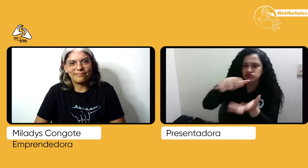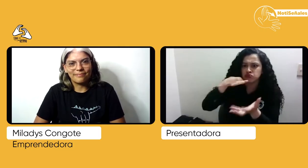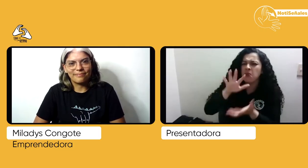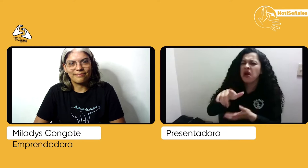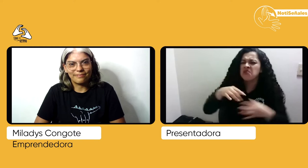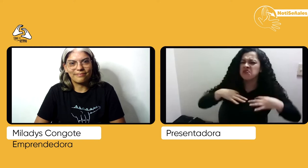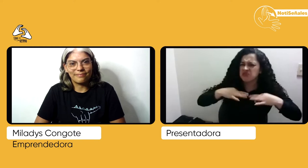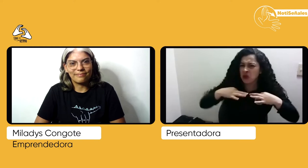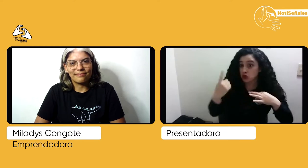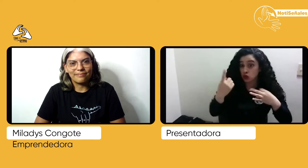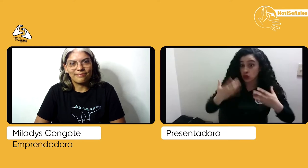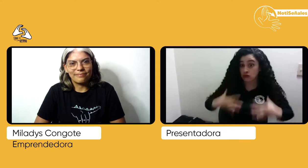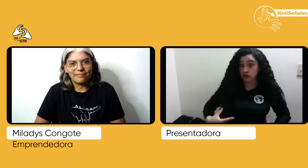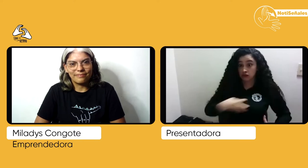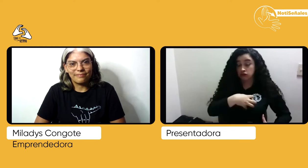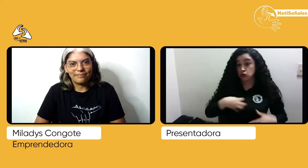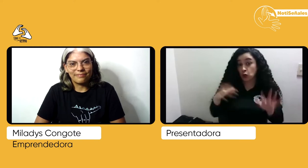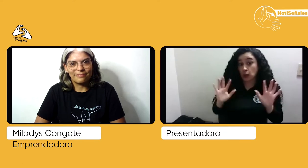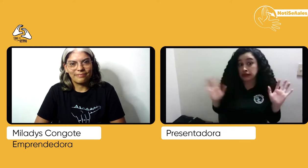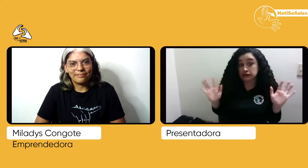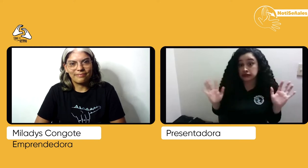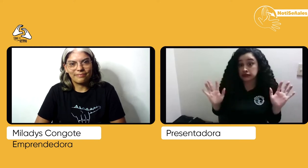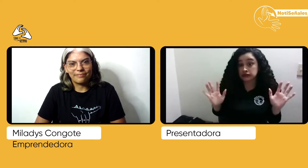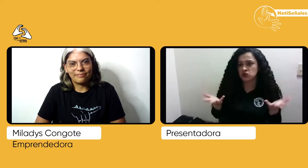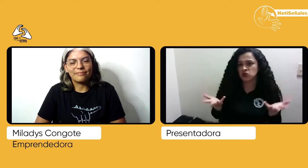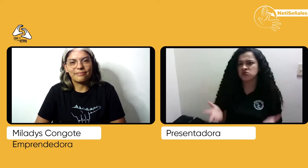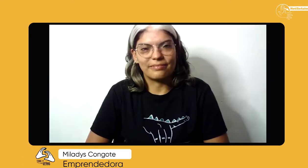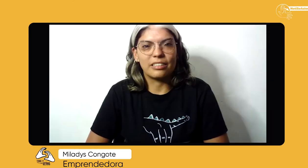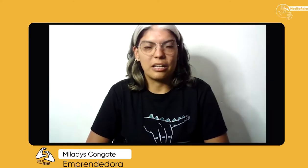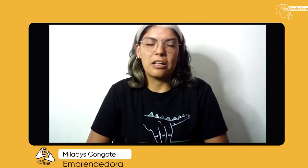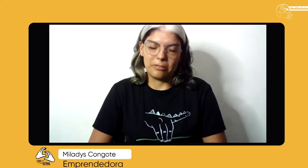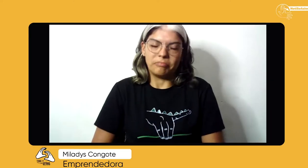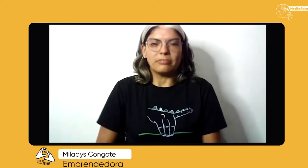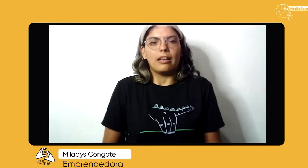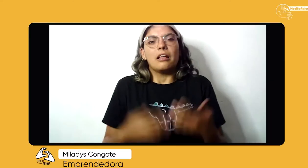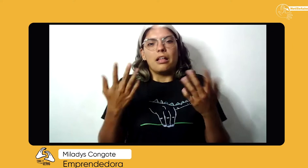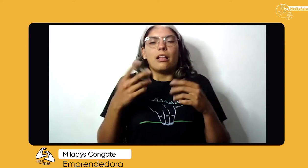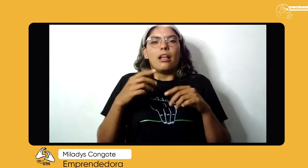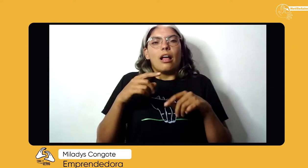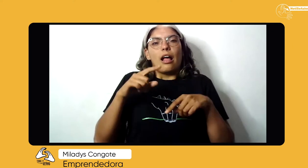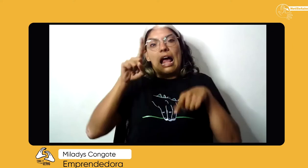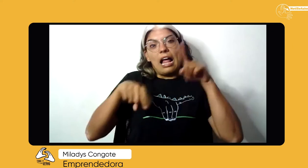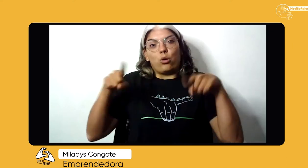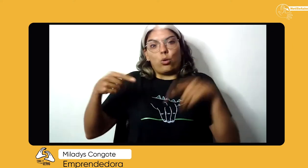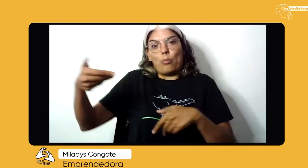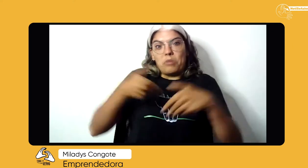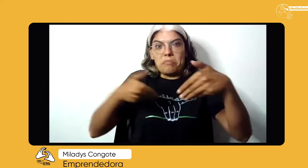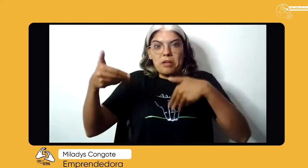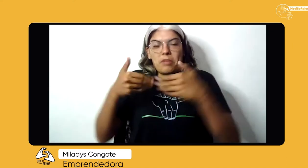las personas sordas te han hecho pedidos, qué productos tienes, camisetas y algo más? Bueno, de los pedidos que hemos tenido sí han